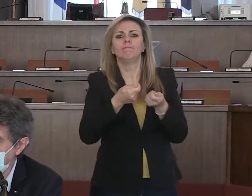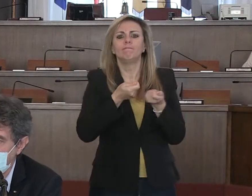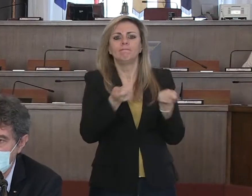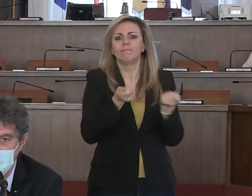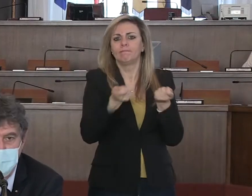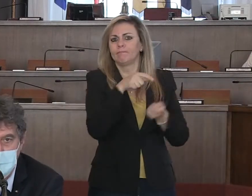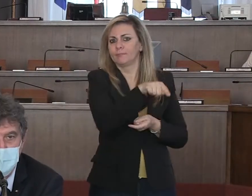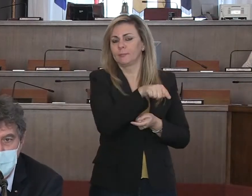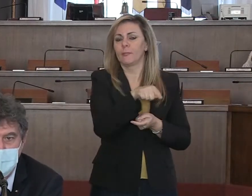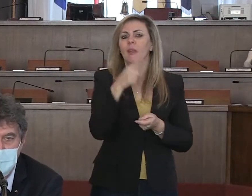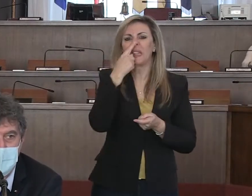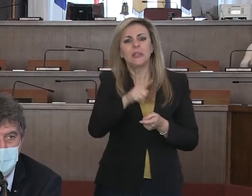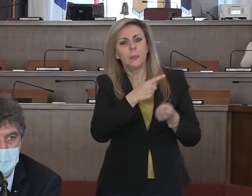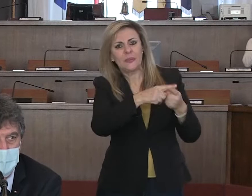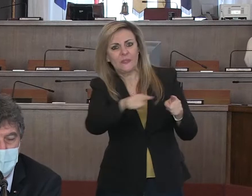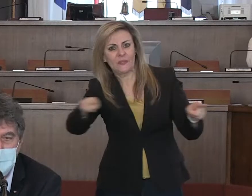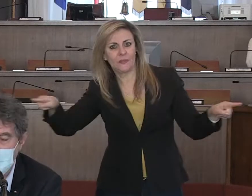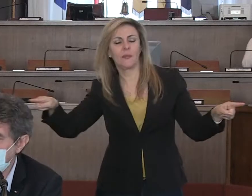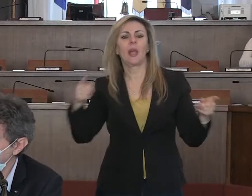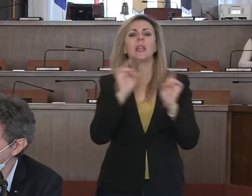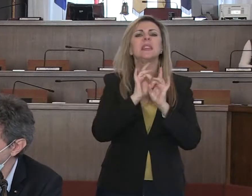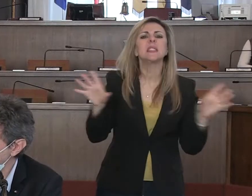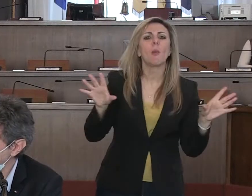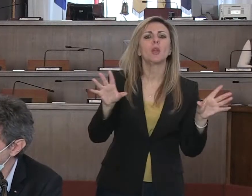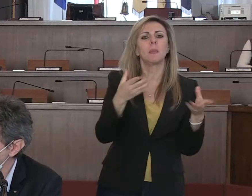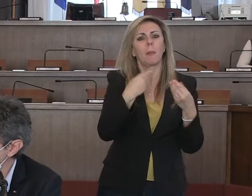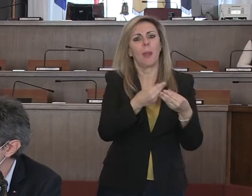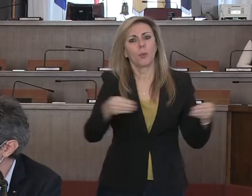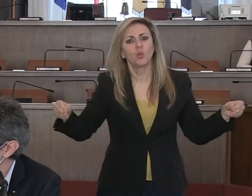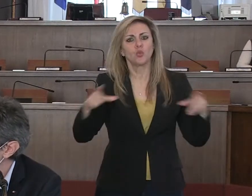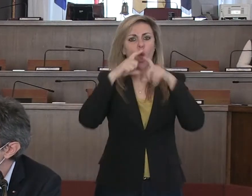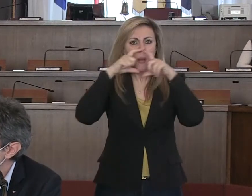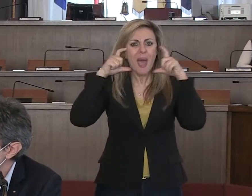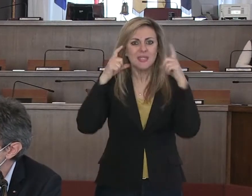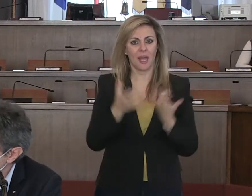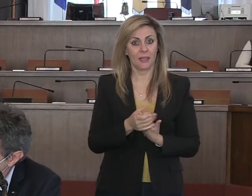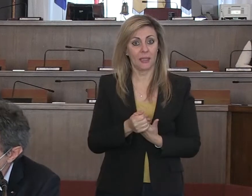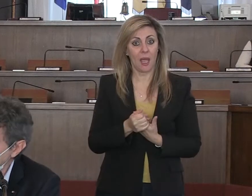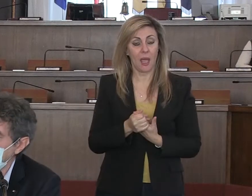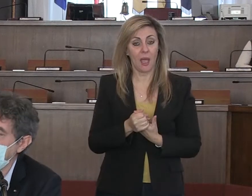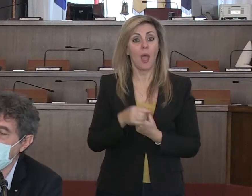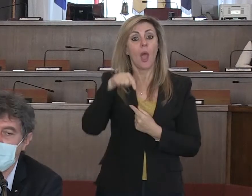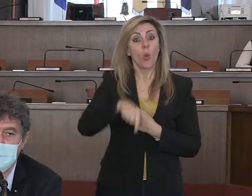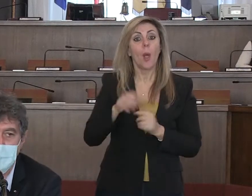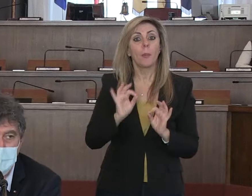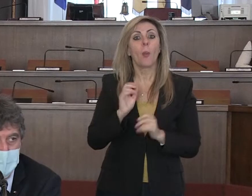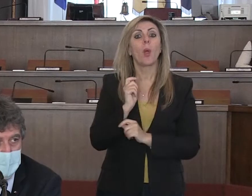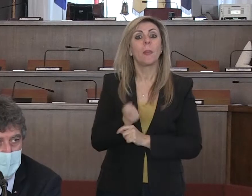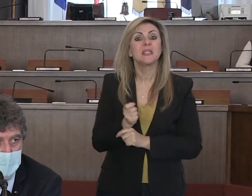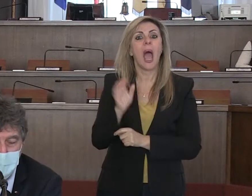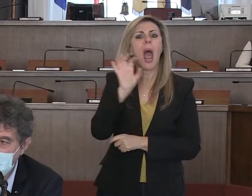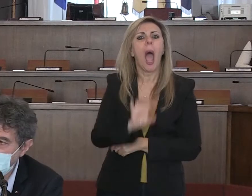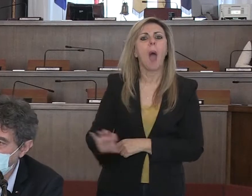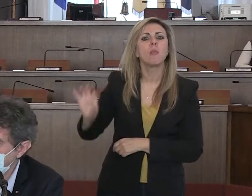tipologia che danno disponibilità a mettersi a produrre mascherine, ma qui a Pescara, qui in Abruzzo in